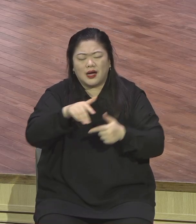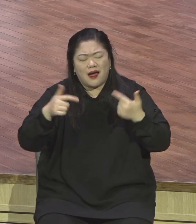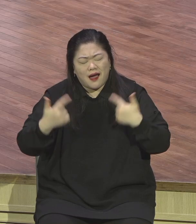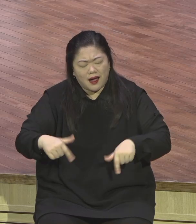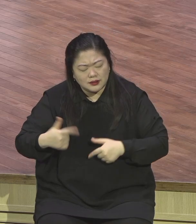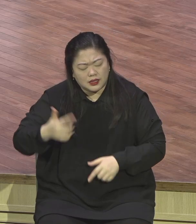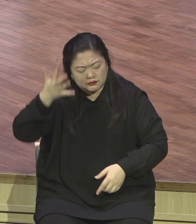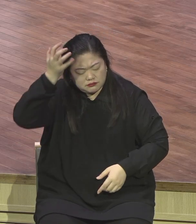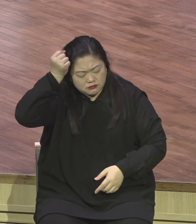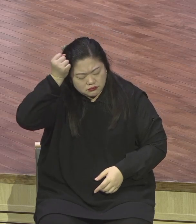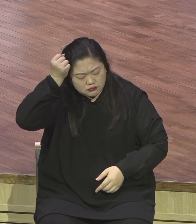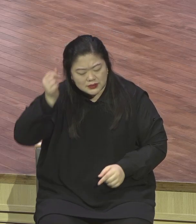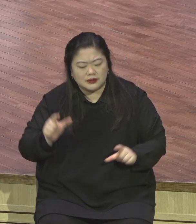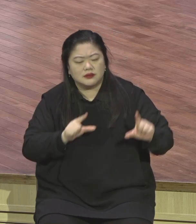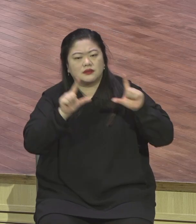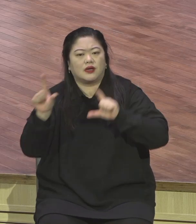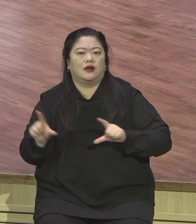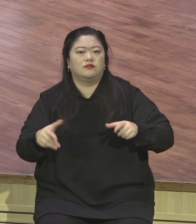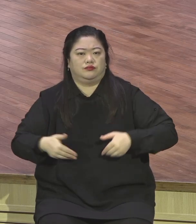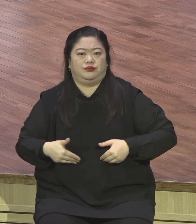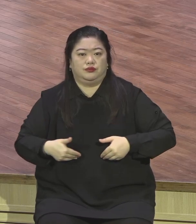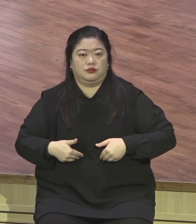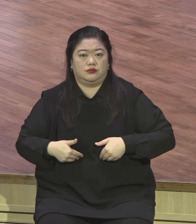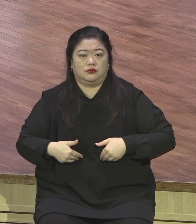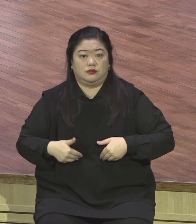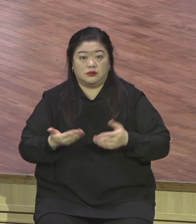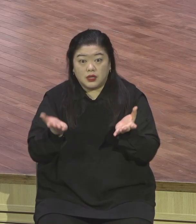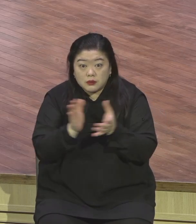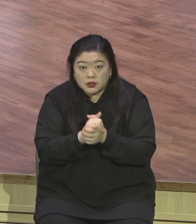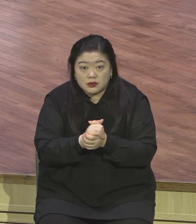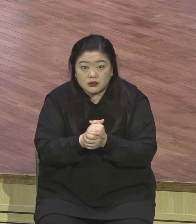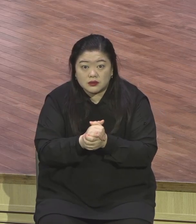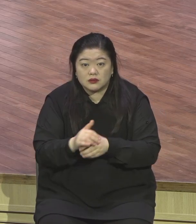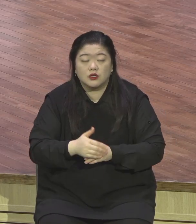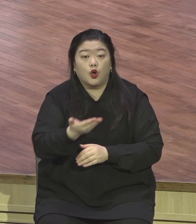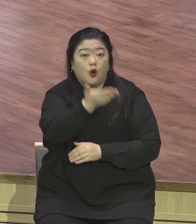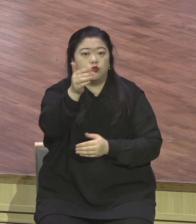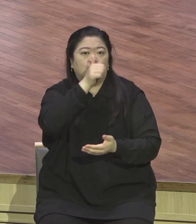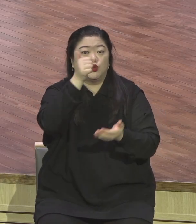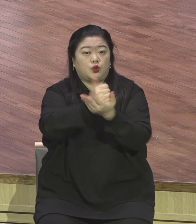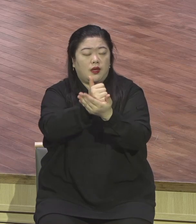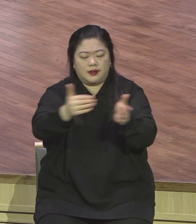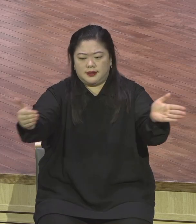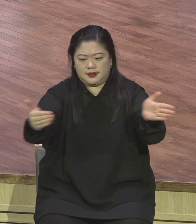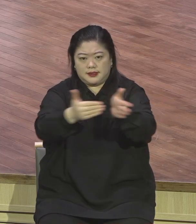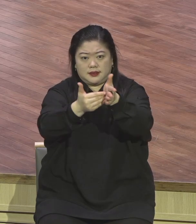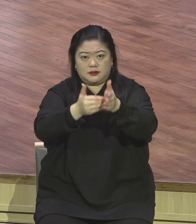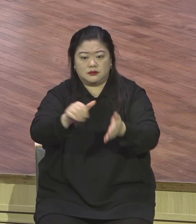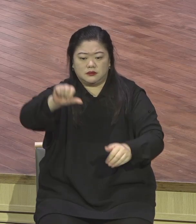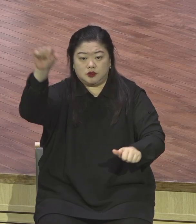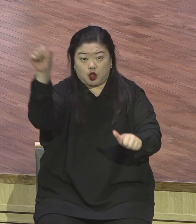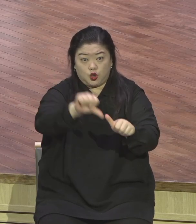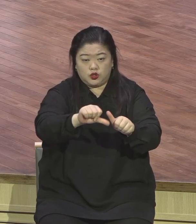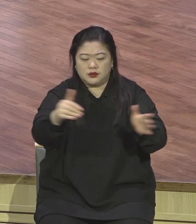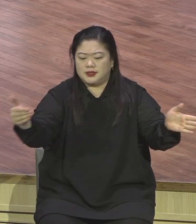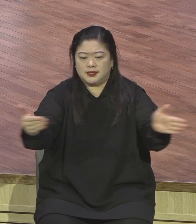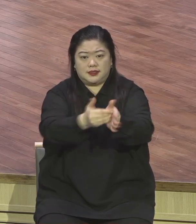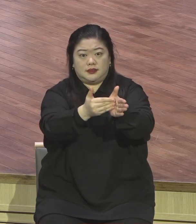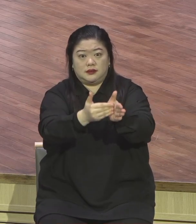한다. 아멘 우리는 죄와 저주에서 완전 자유함을 얻은 이